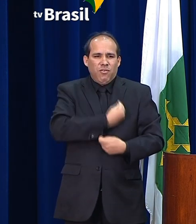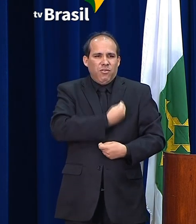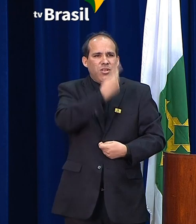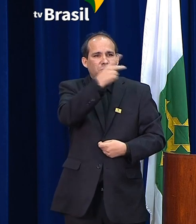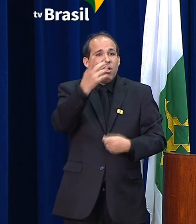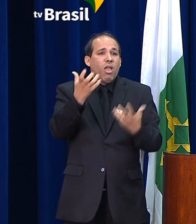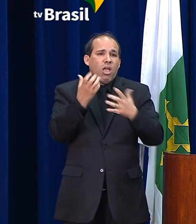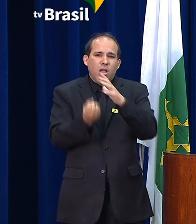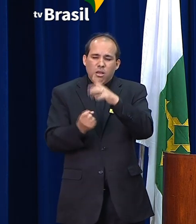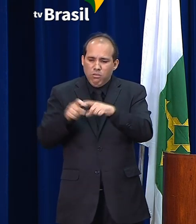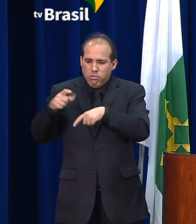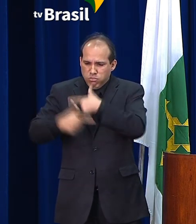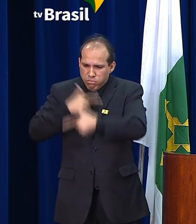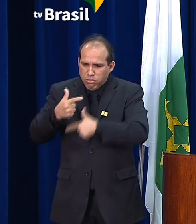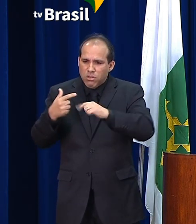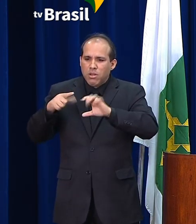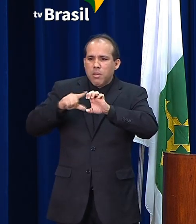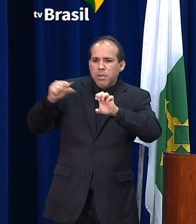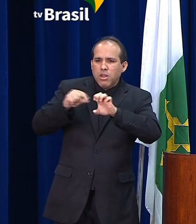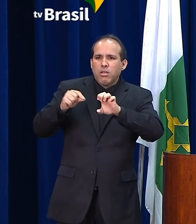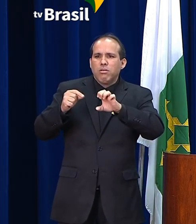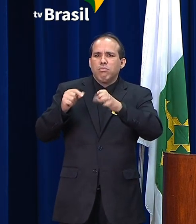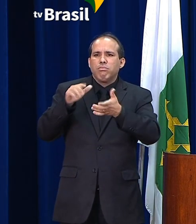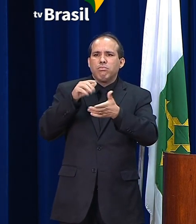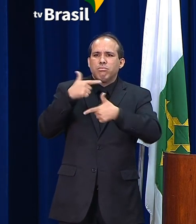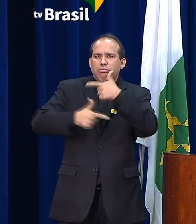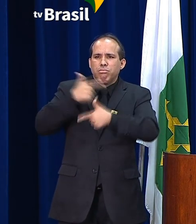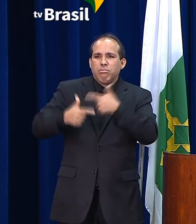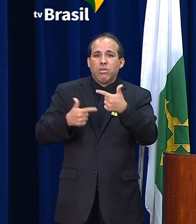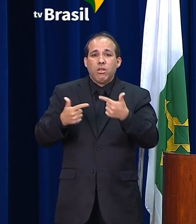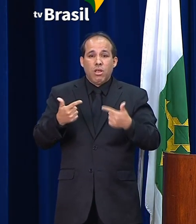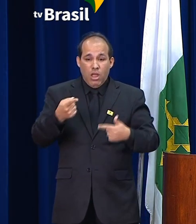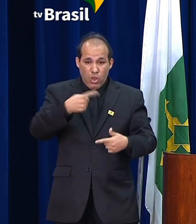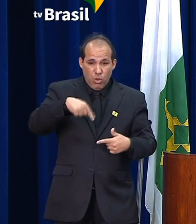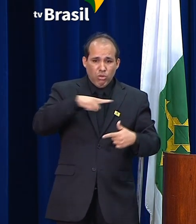quer produzir, quem quer empreender. E nós o tempo todo trabalhamos em cima disso.